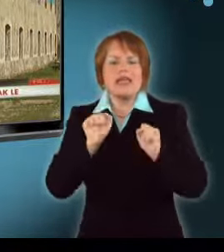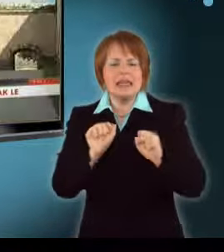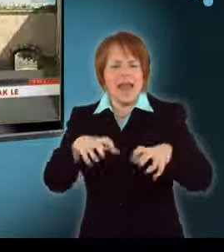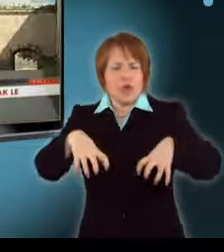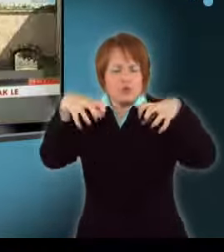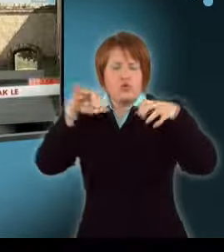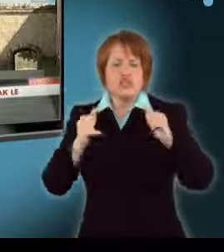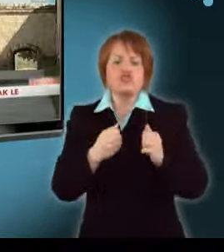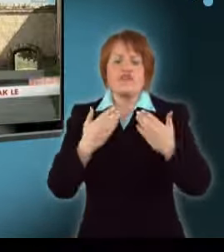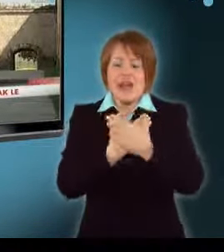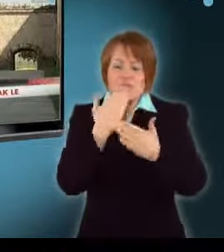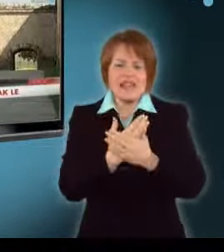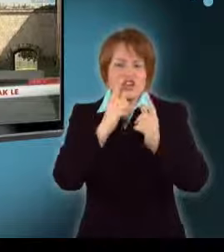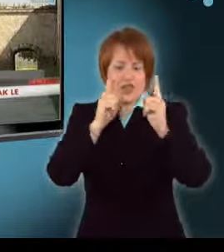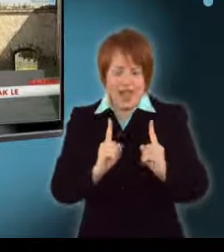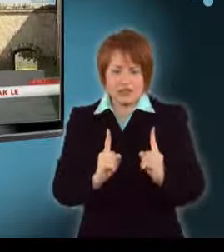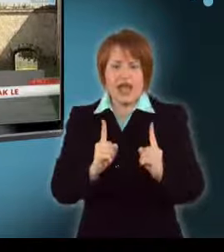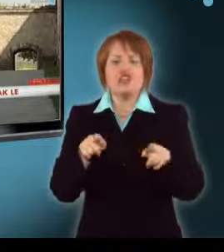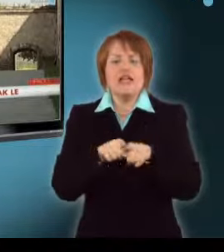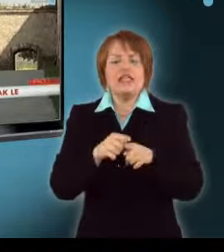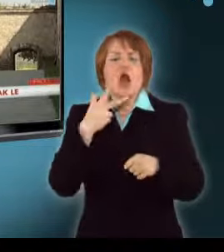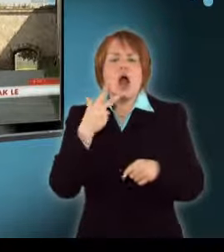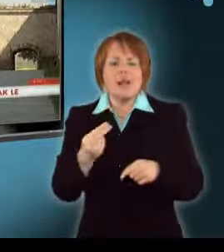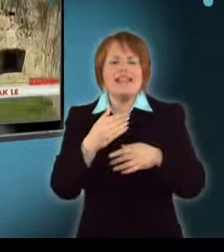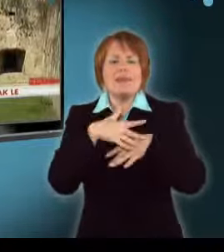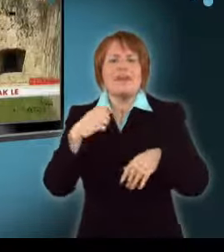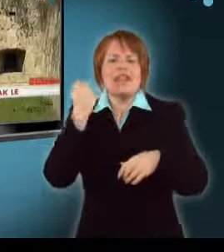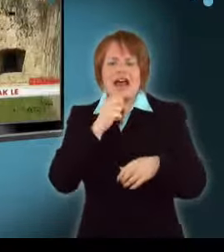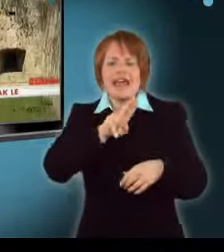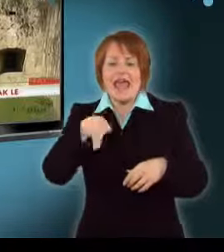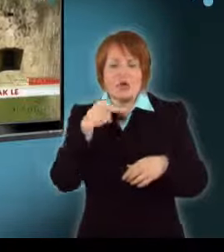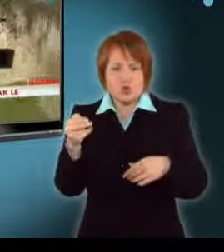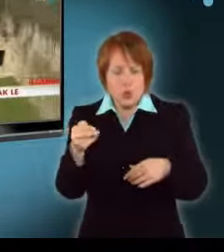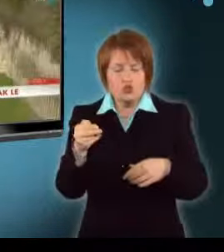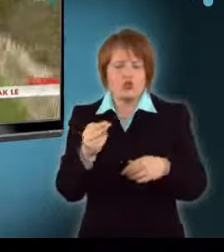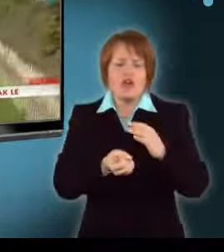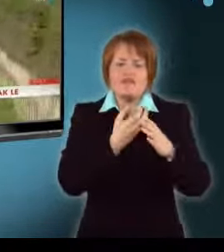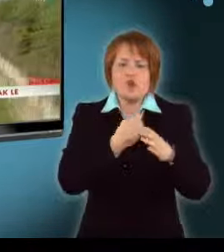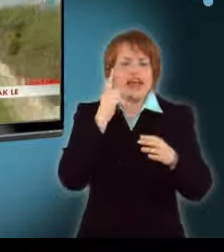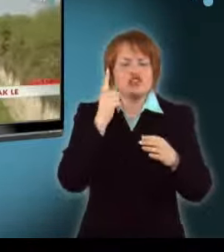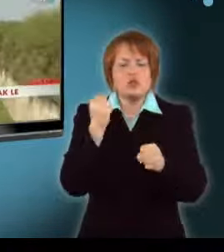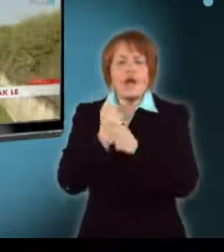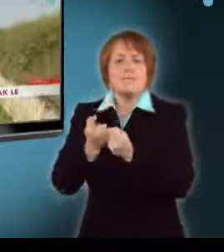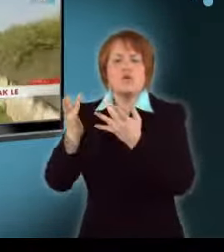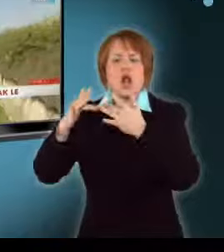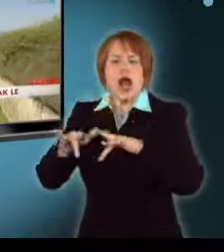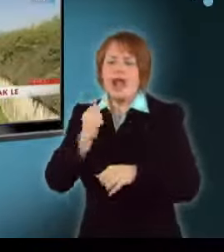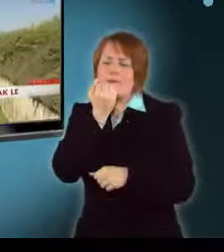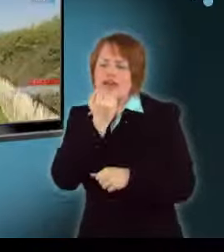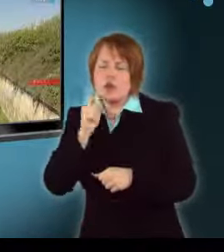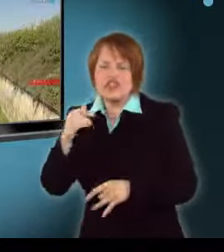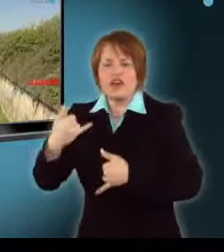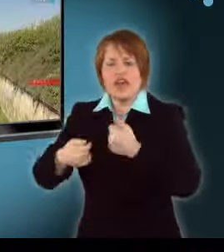leállítják, így összesen 30 milliárd forintnyi uniós forrást csoportosítanának át, munkahely megőrzése és a